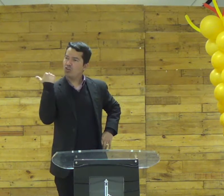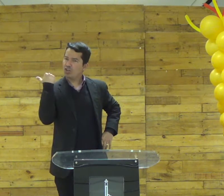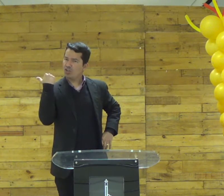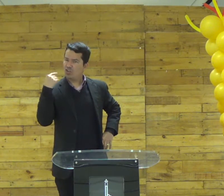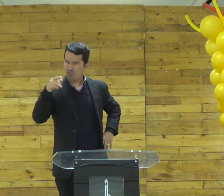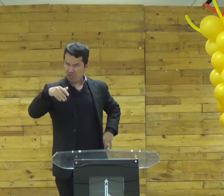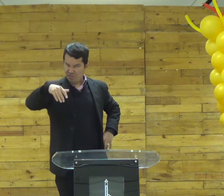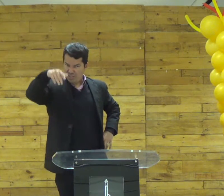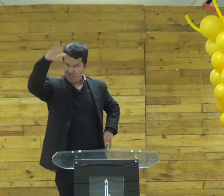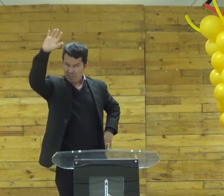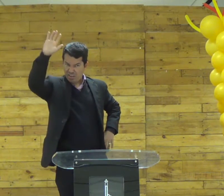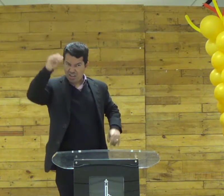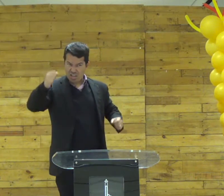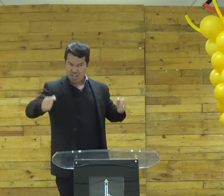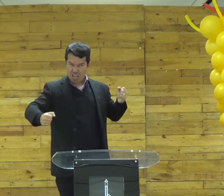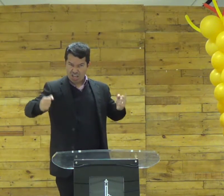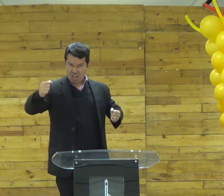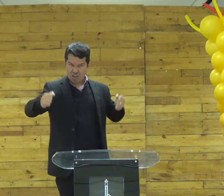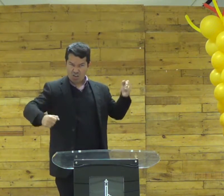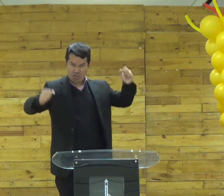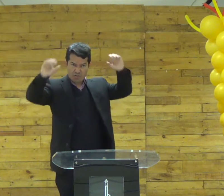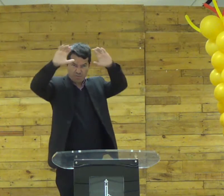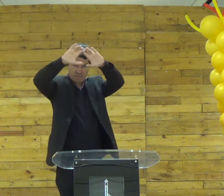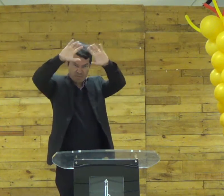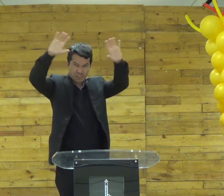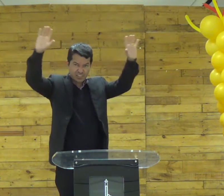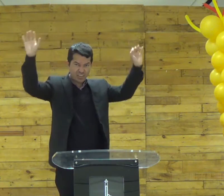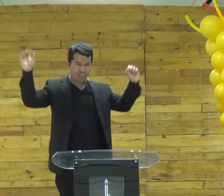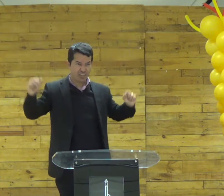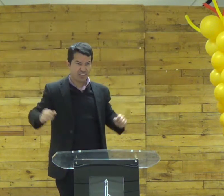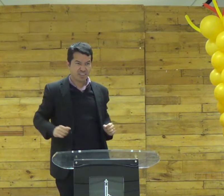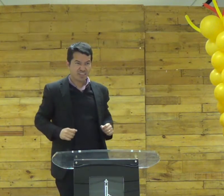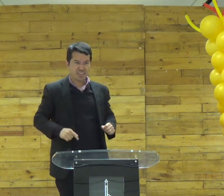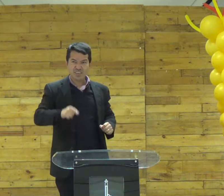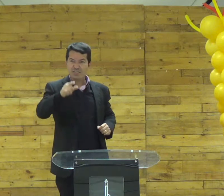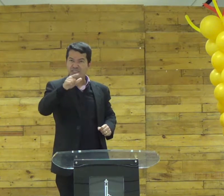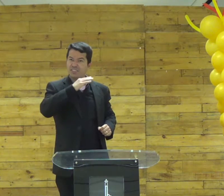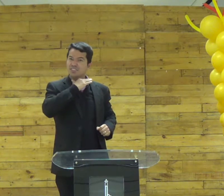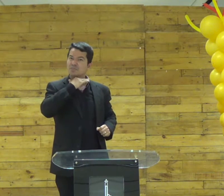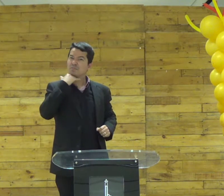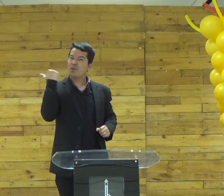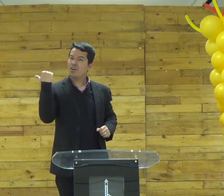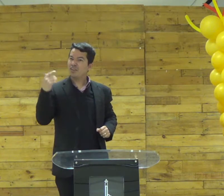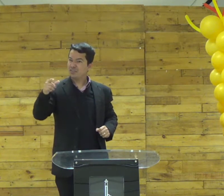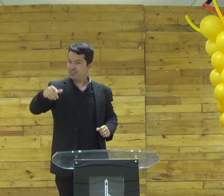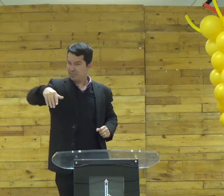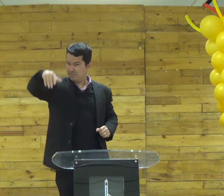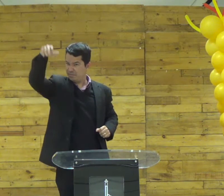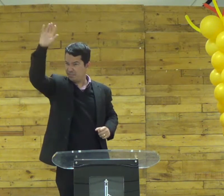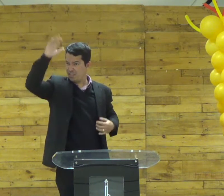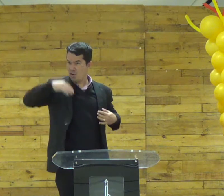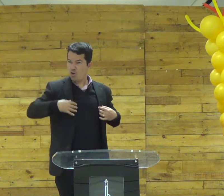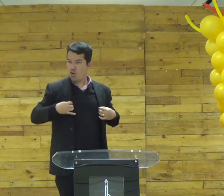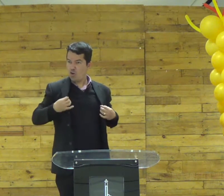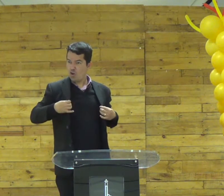mas aí você morre você vai levar o seu carro para o céu vai viajando com ele lá pra cima não você vai morrer